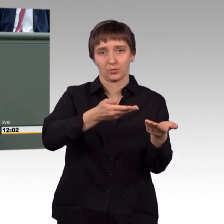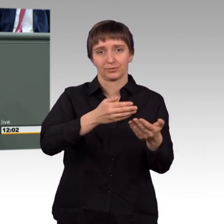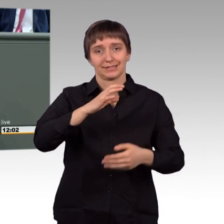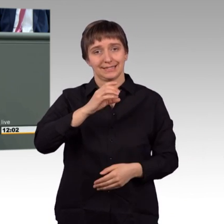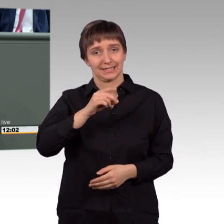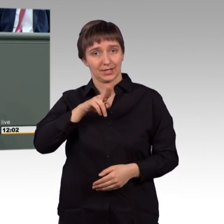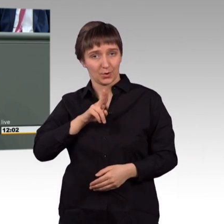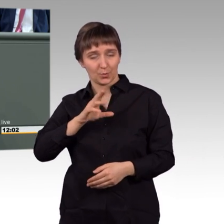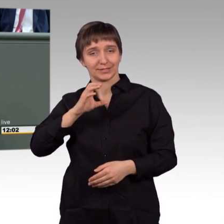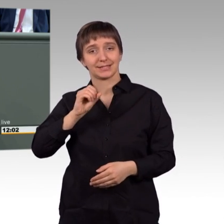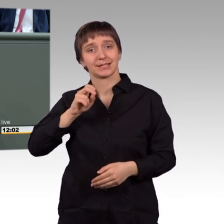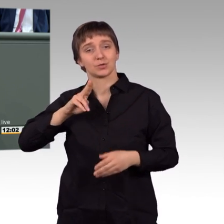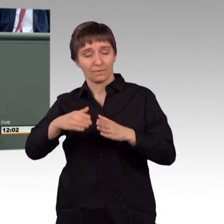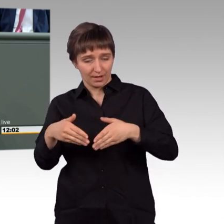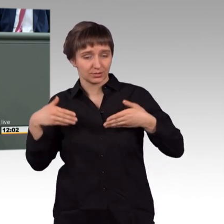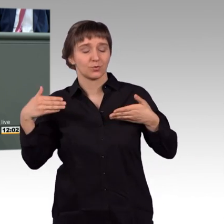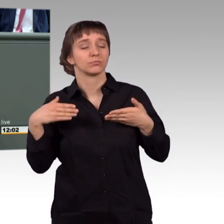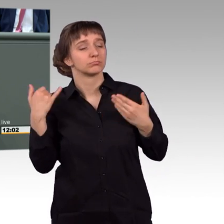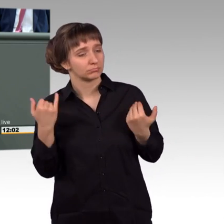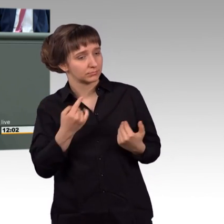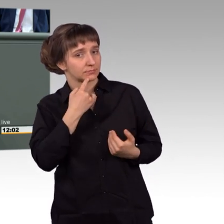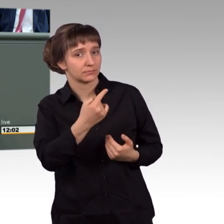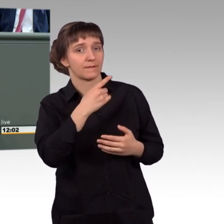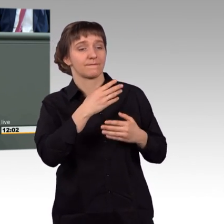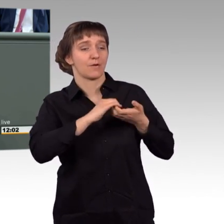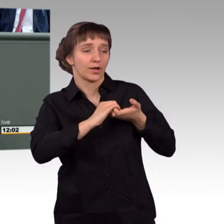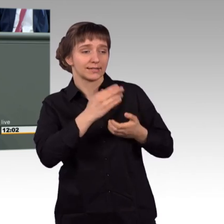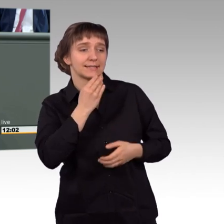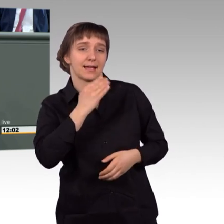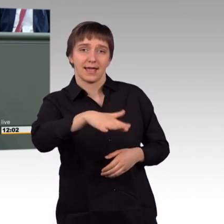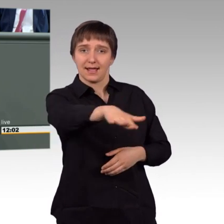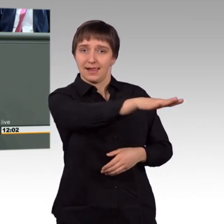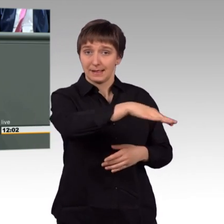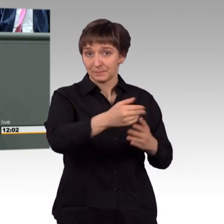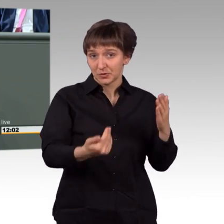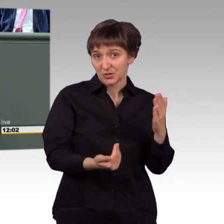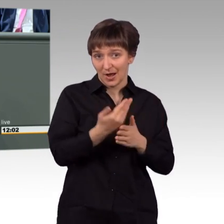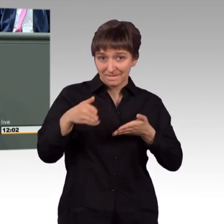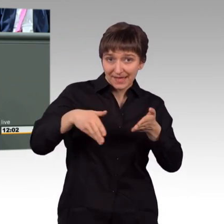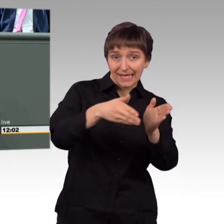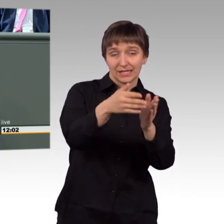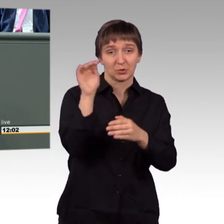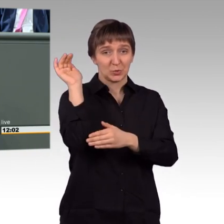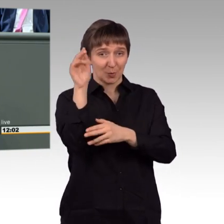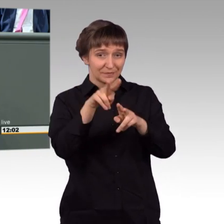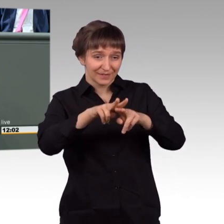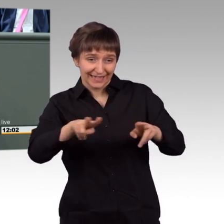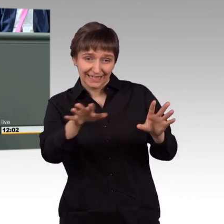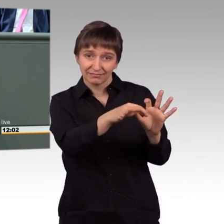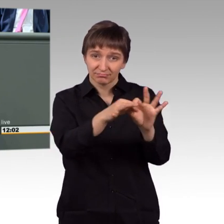unsere Freunde in Israel bei diesem Weg, bei diesem vielleicht neuen Weg in eine friedliche Zukunft mit den Nachbarn, dass wir sie dabei massiv